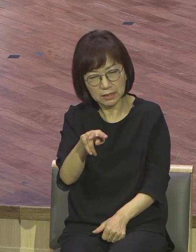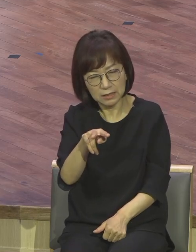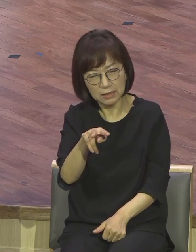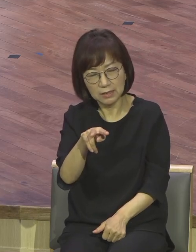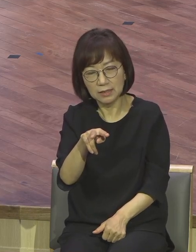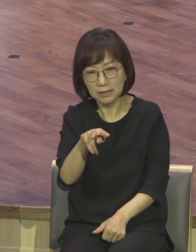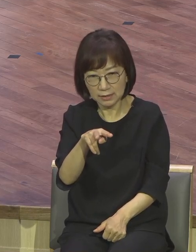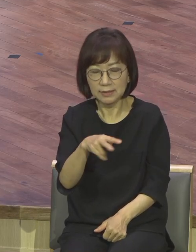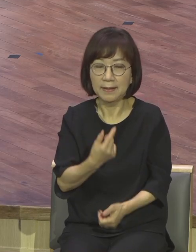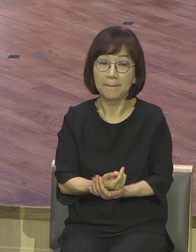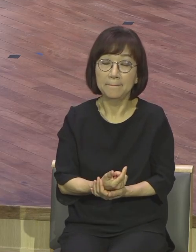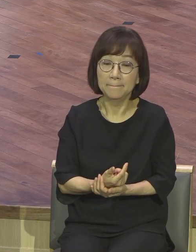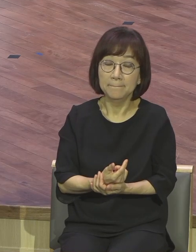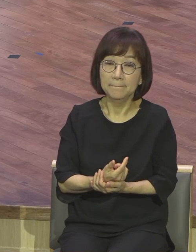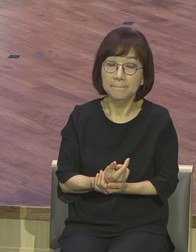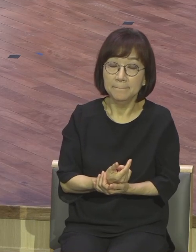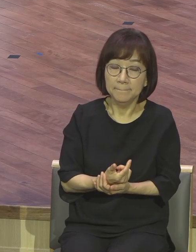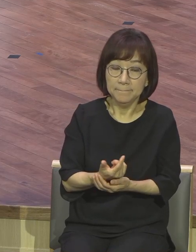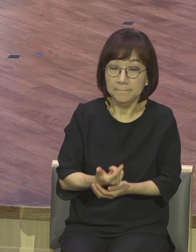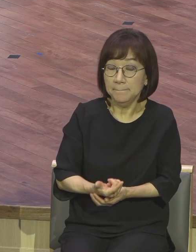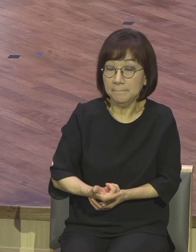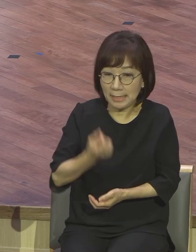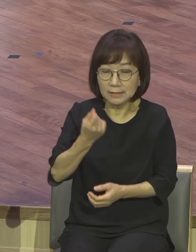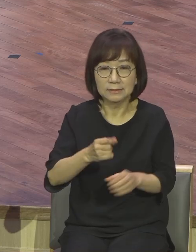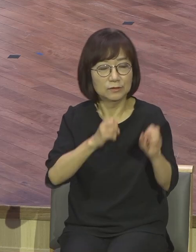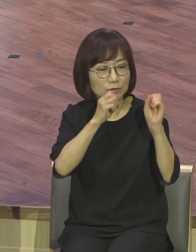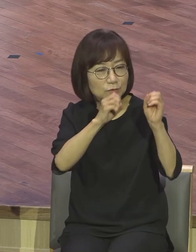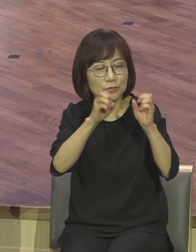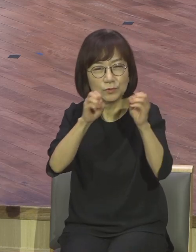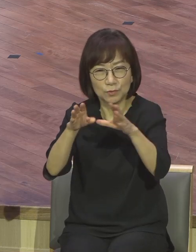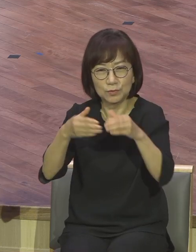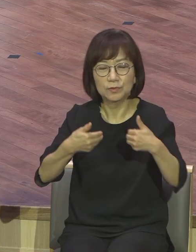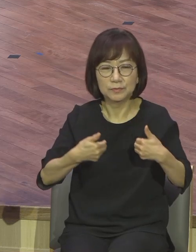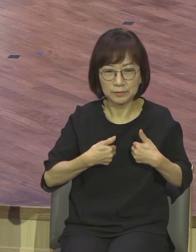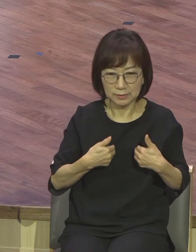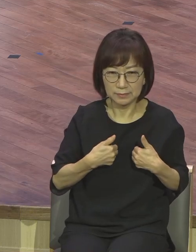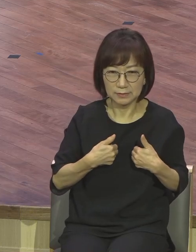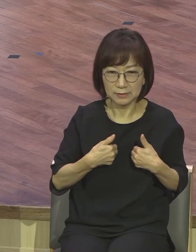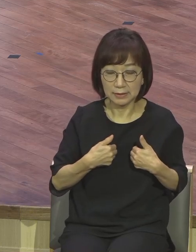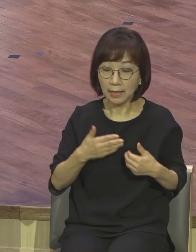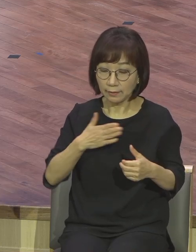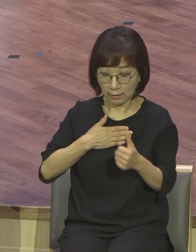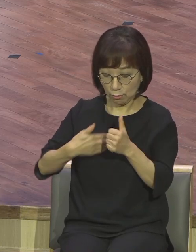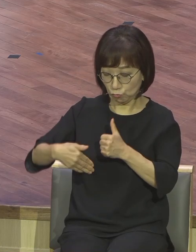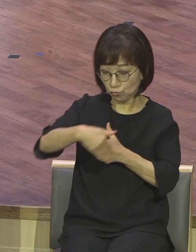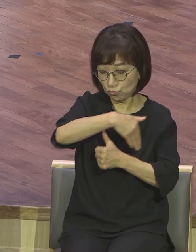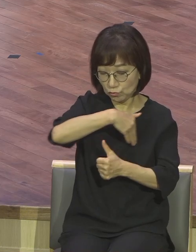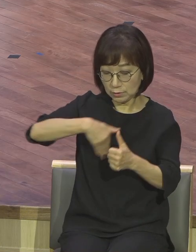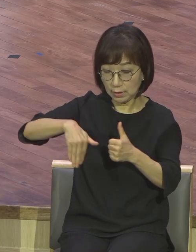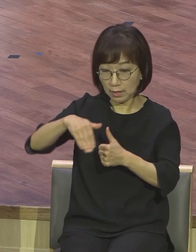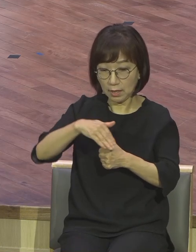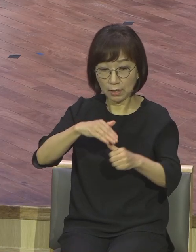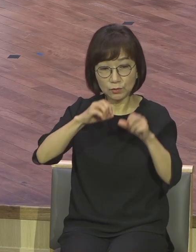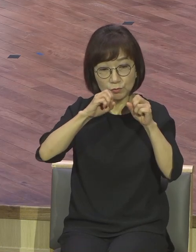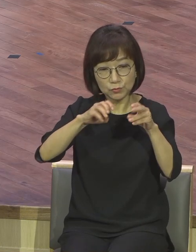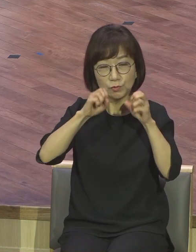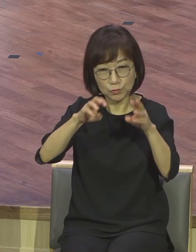여러분이 바라볼 전도 대상이 지금 여러분 중에 사실 넘쳐나고 있어요 너무 많아